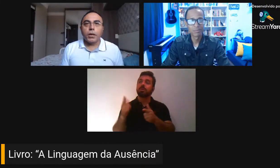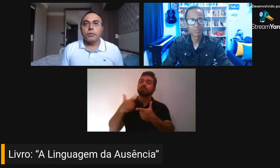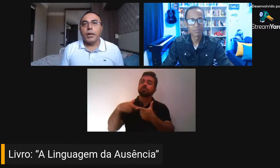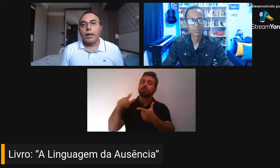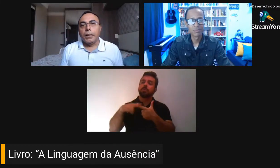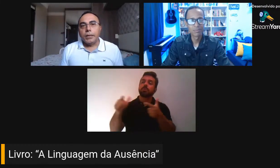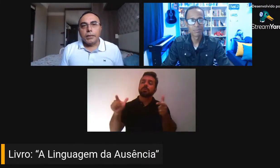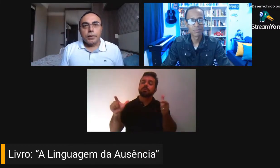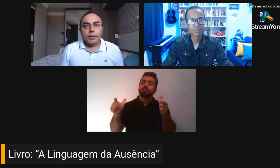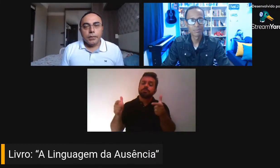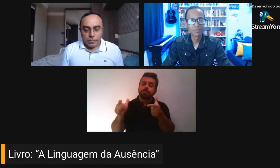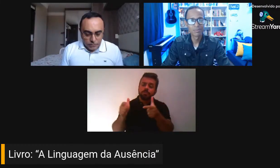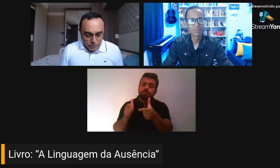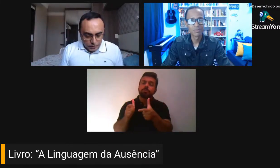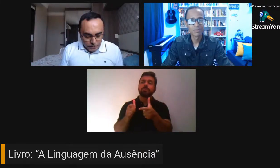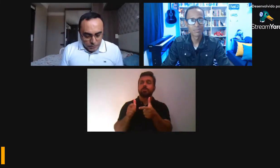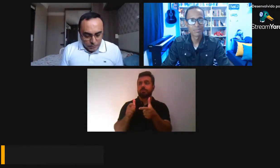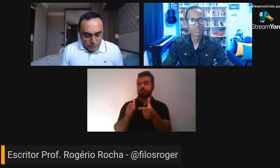pode nos causar.